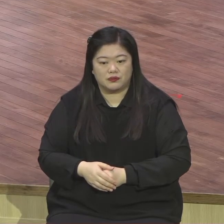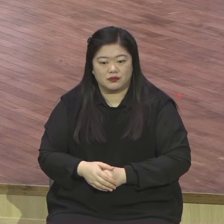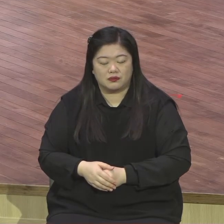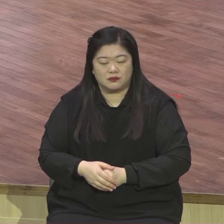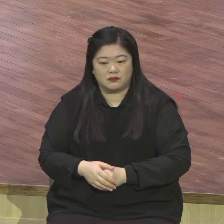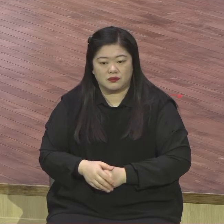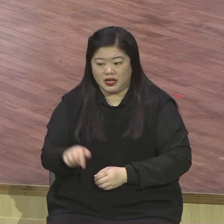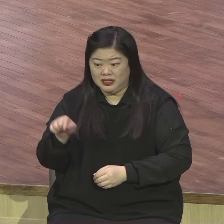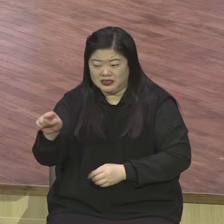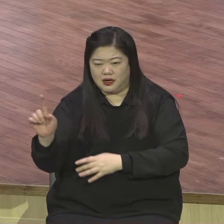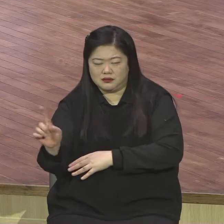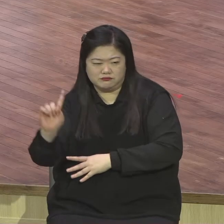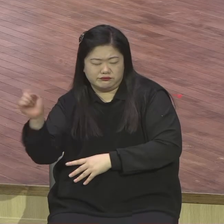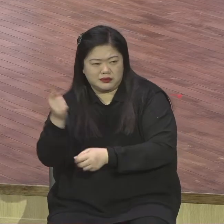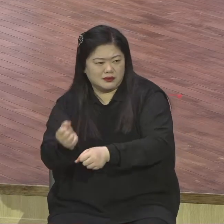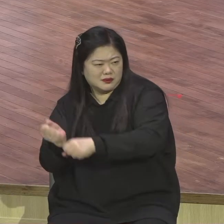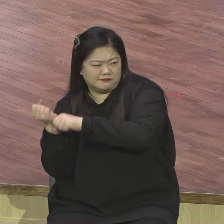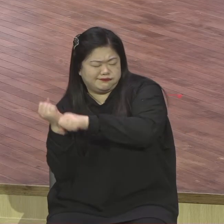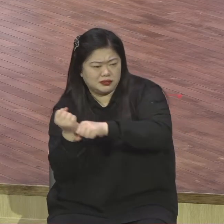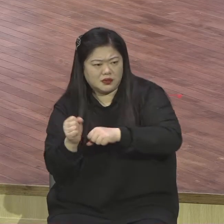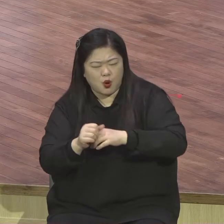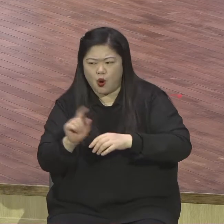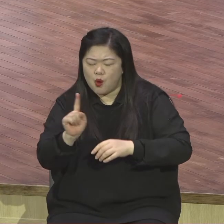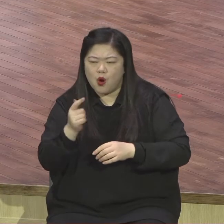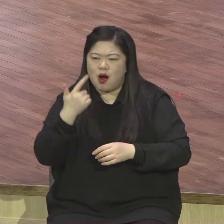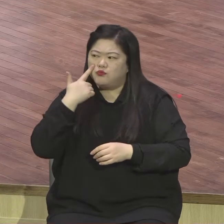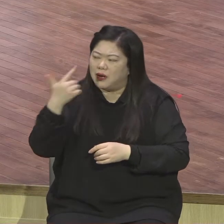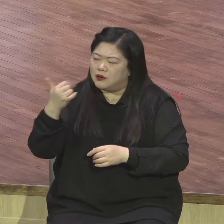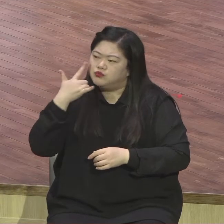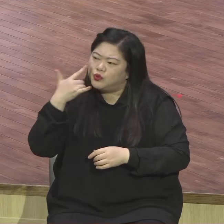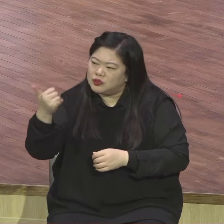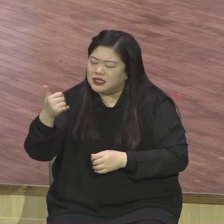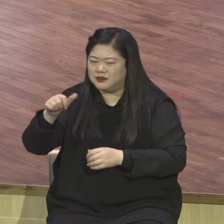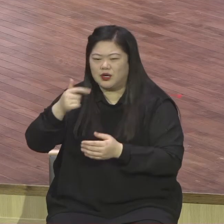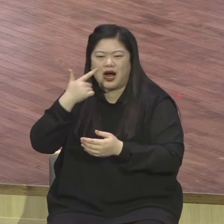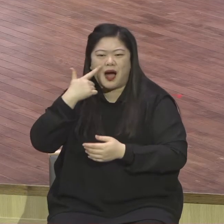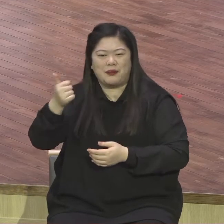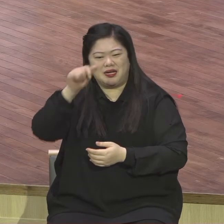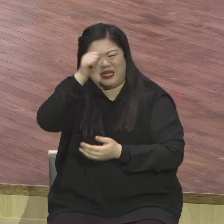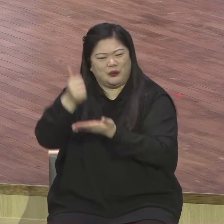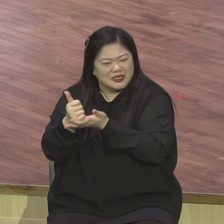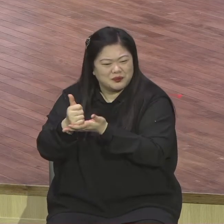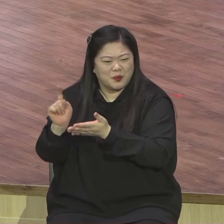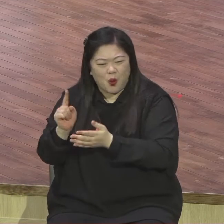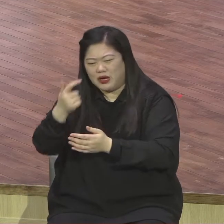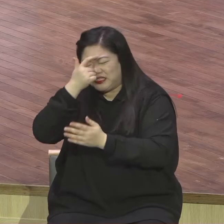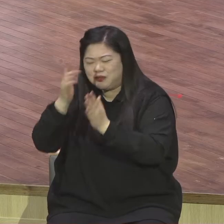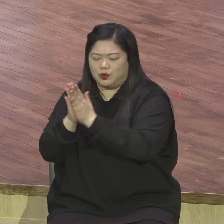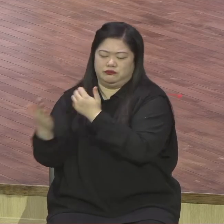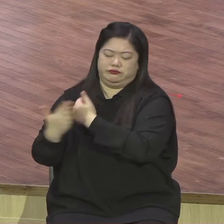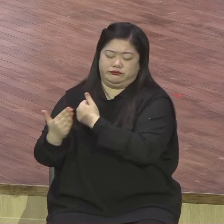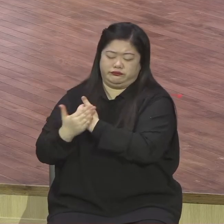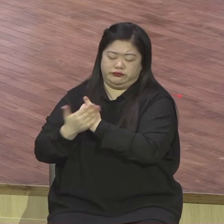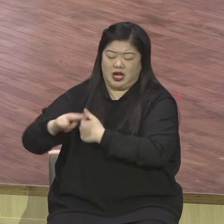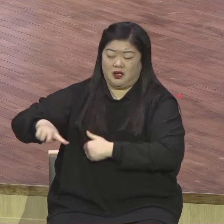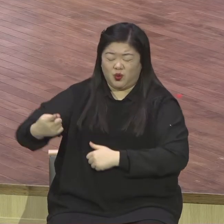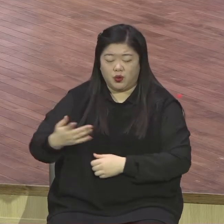현장에 뛰면서 부모가 기도해주고 내가 기도해준다 하더라도 네가 영적으로 졸고 있으면 영적으로 안 깨어있으면